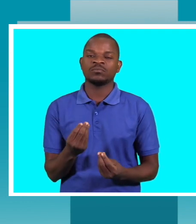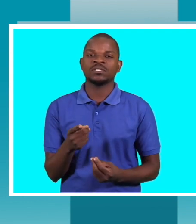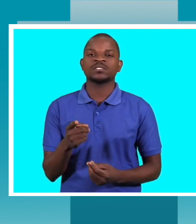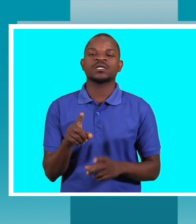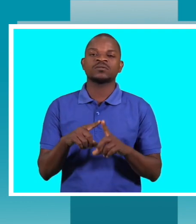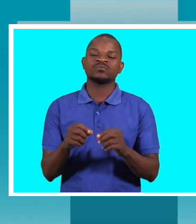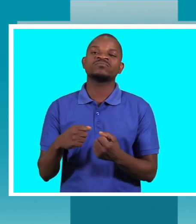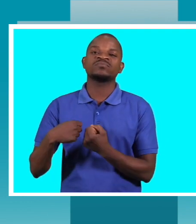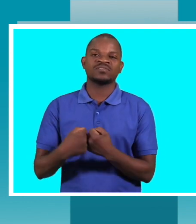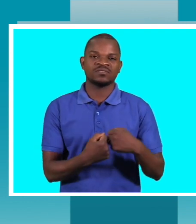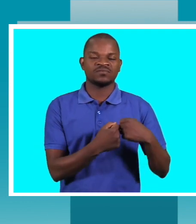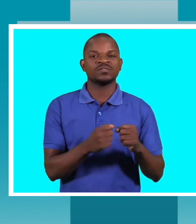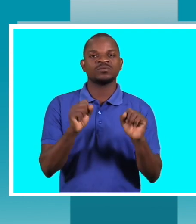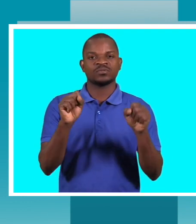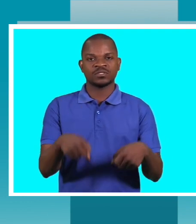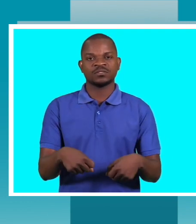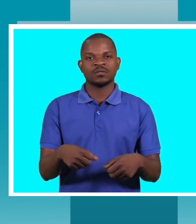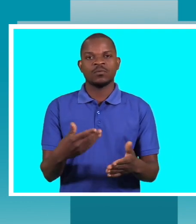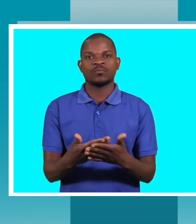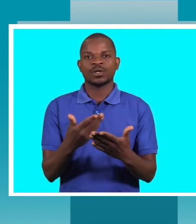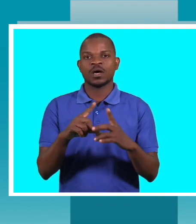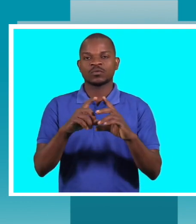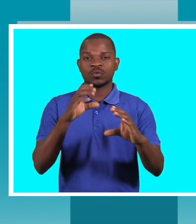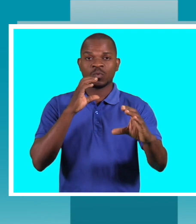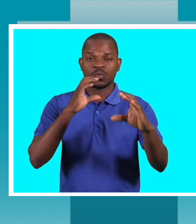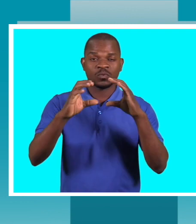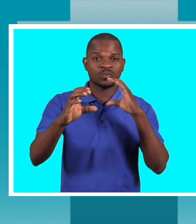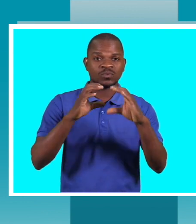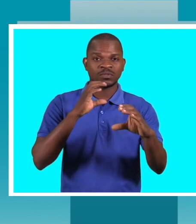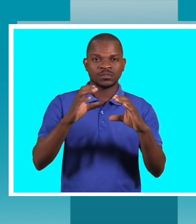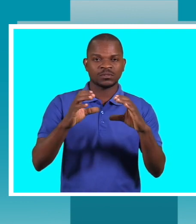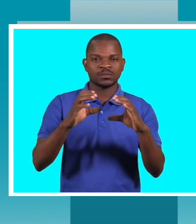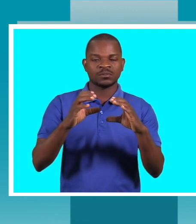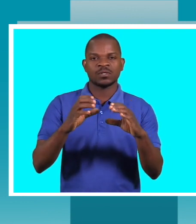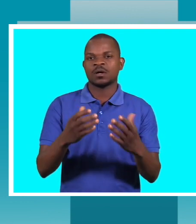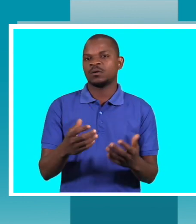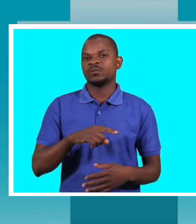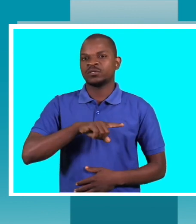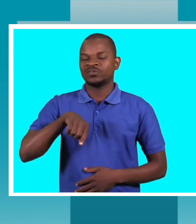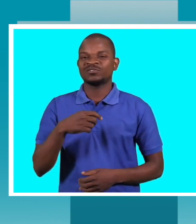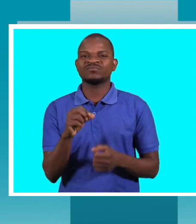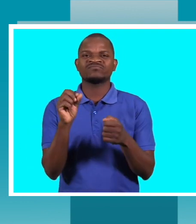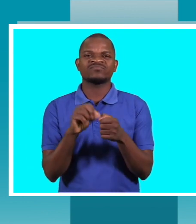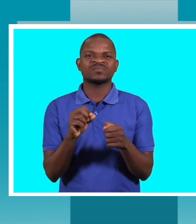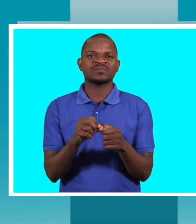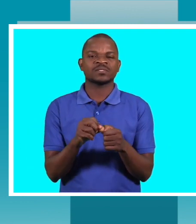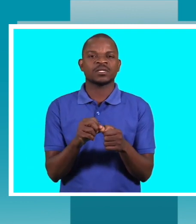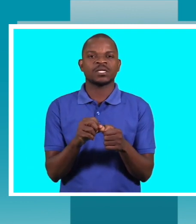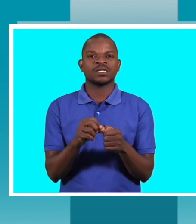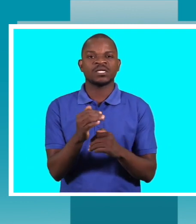porque a questão de comunicação é preciso dizer que já fizemos, estamos a fazer, e estamos a fazer muito pouco, que é preciso